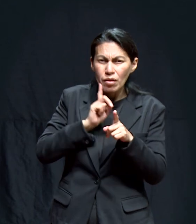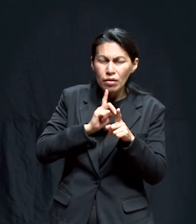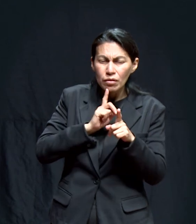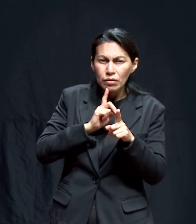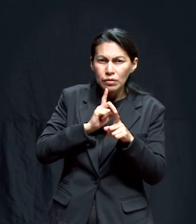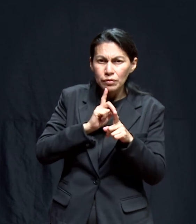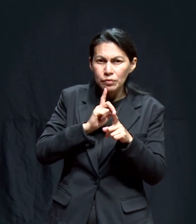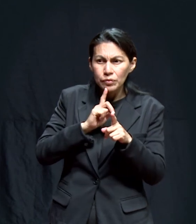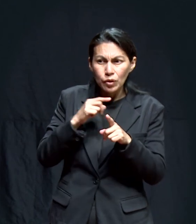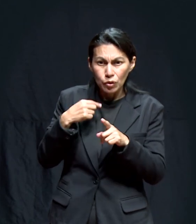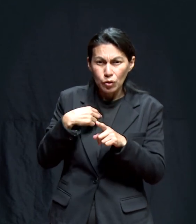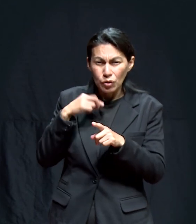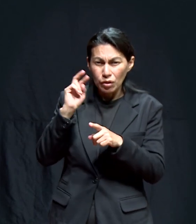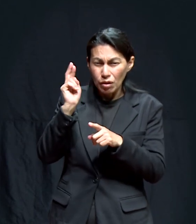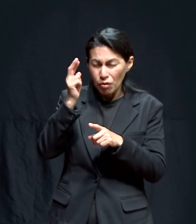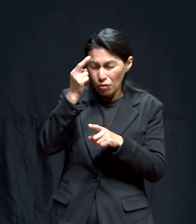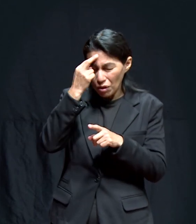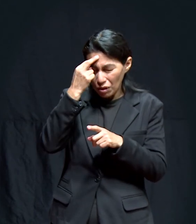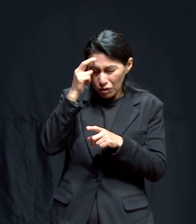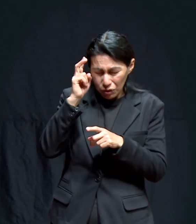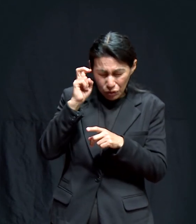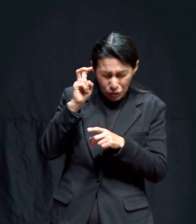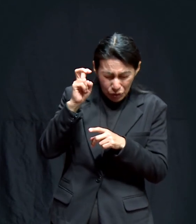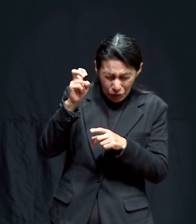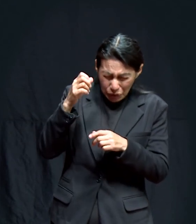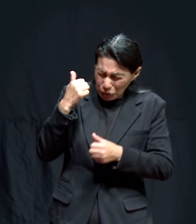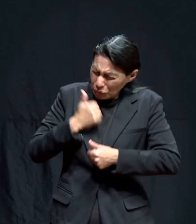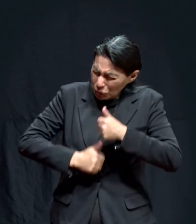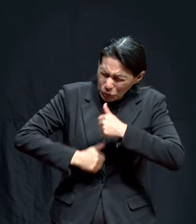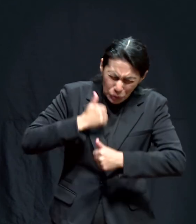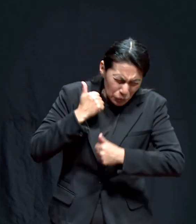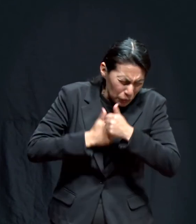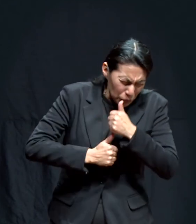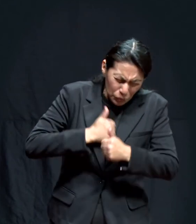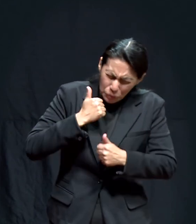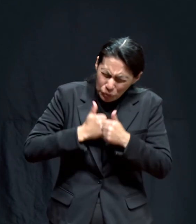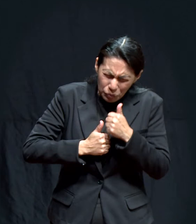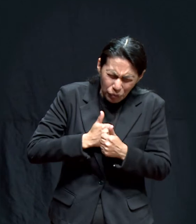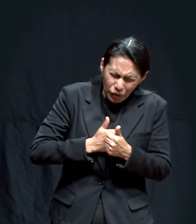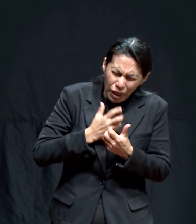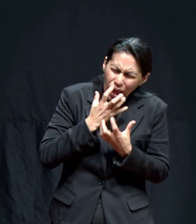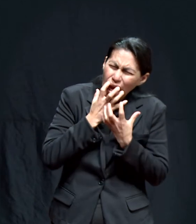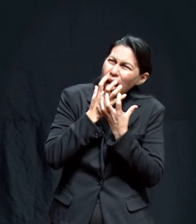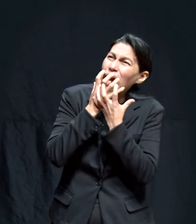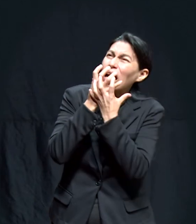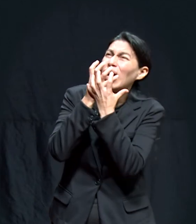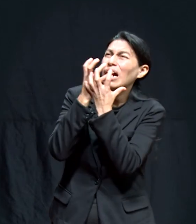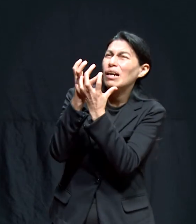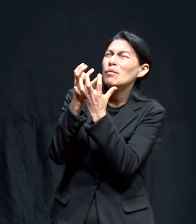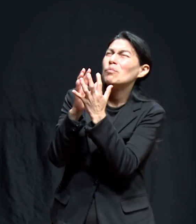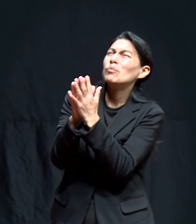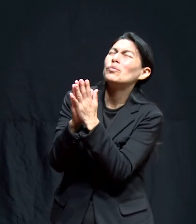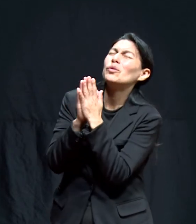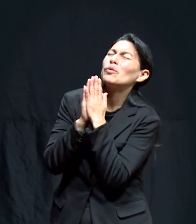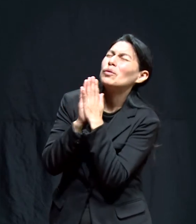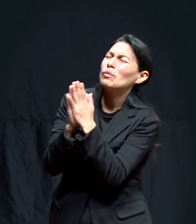Pero yo en ese sueño recuerdo que clamé a gran voz. Le dije yo, Jesucristo, sálvanos.